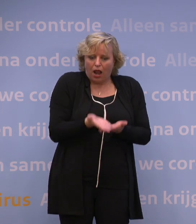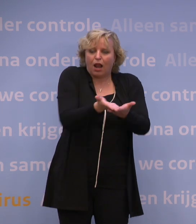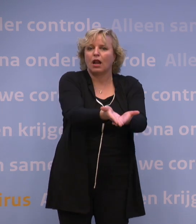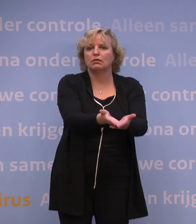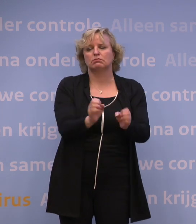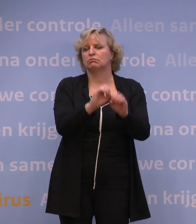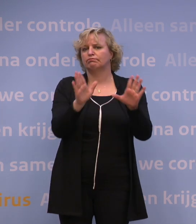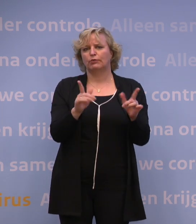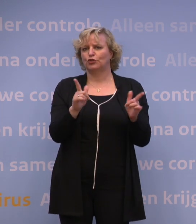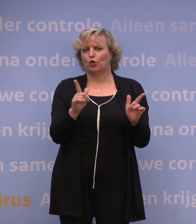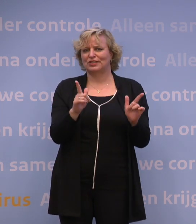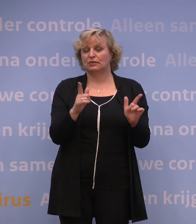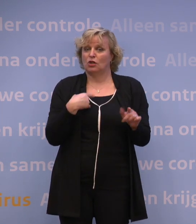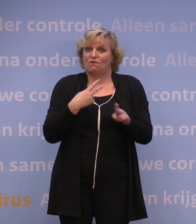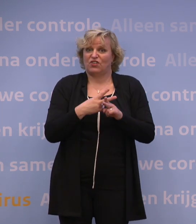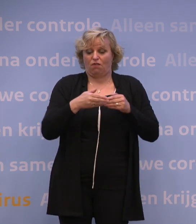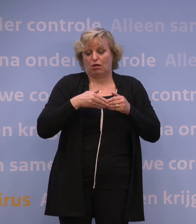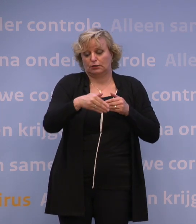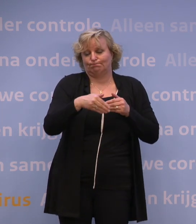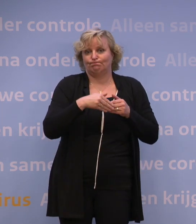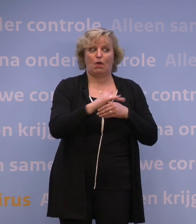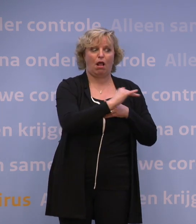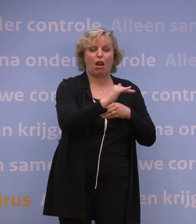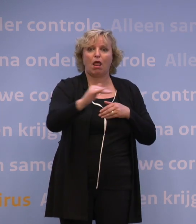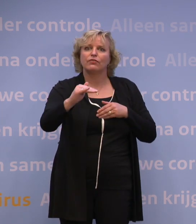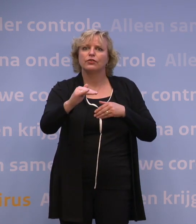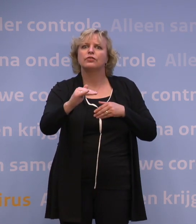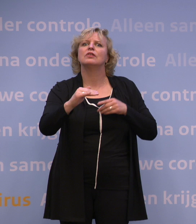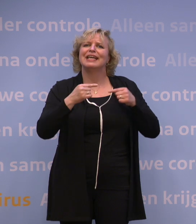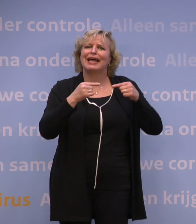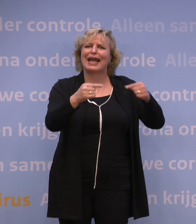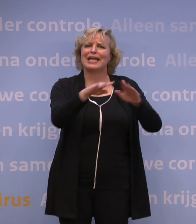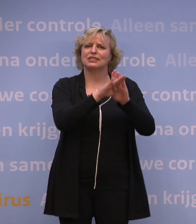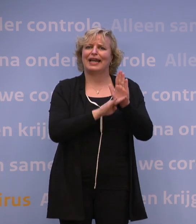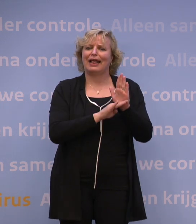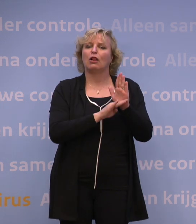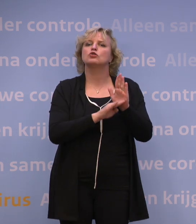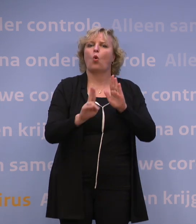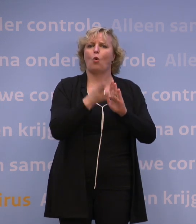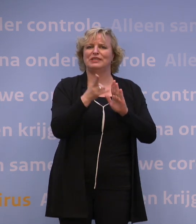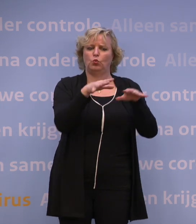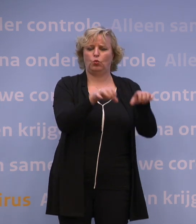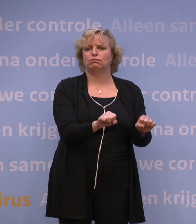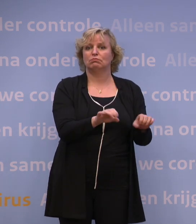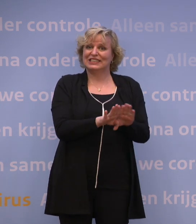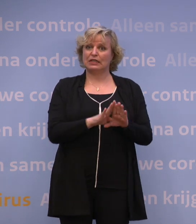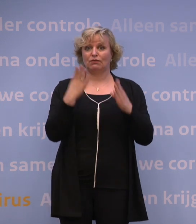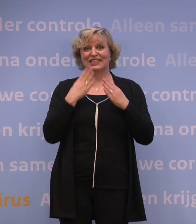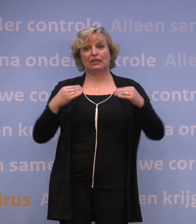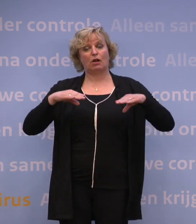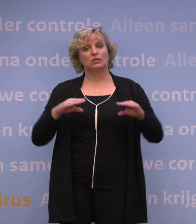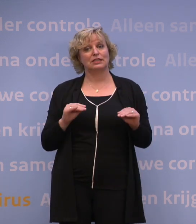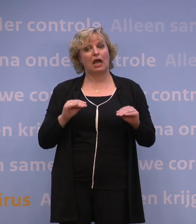verwachten dat alle landen in de komende weken hun inreisregels opnieuw zullen vaststellen, net zoals Nederland dat heeft gedaan, op basis van Europese